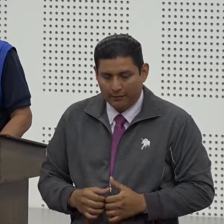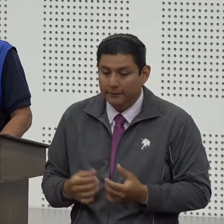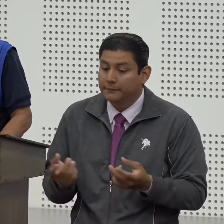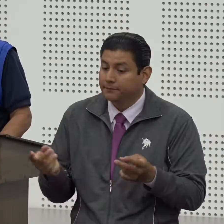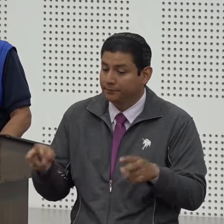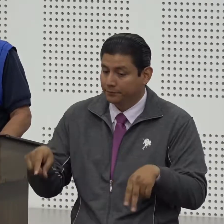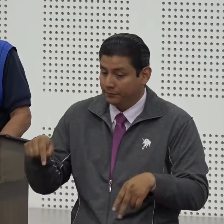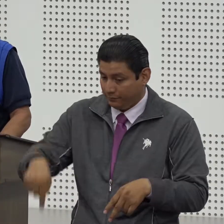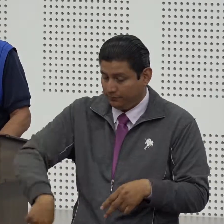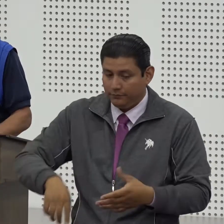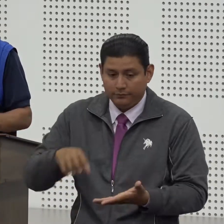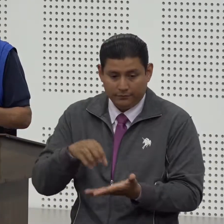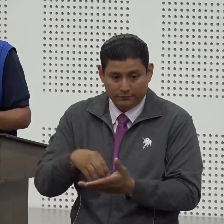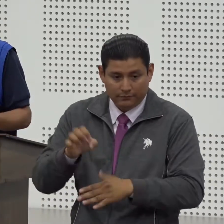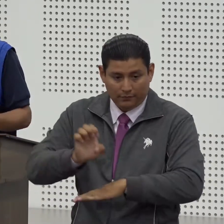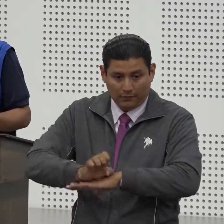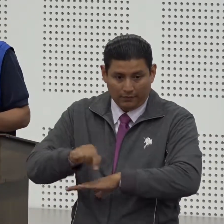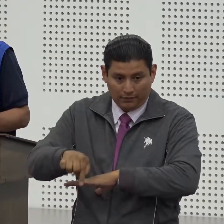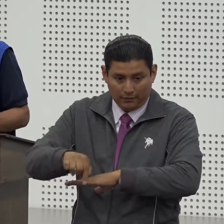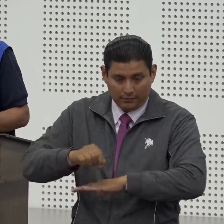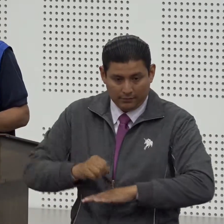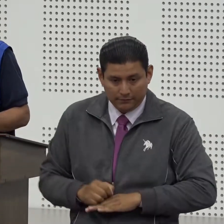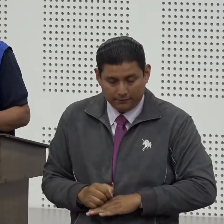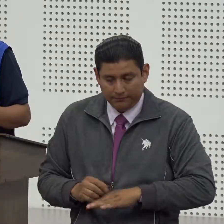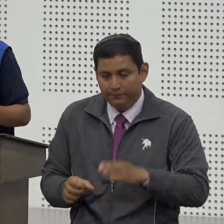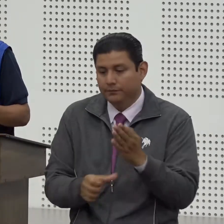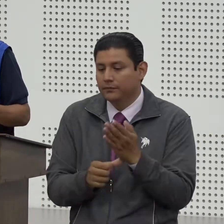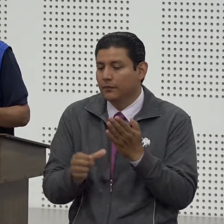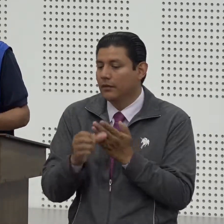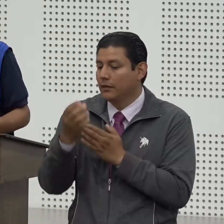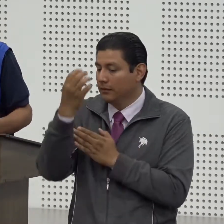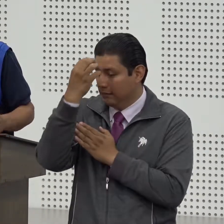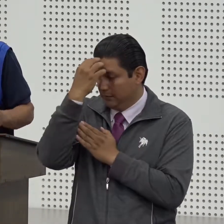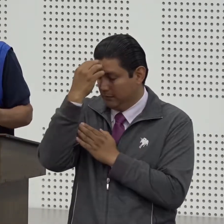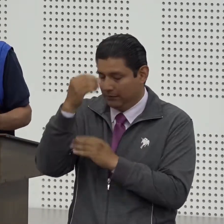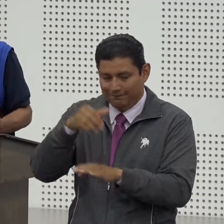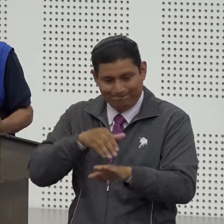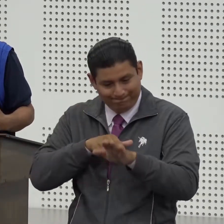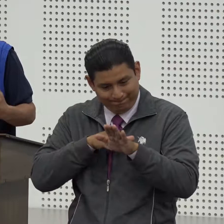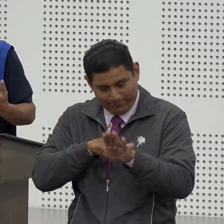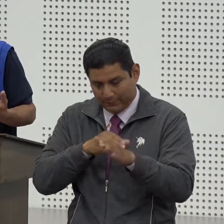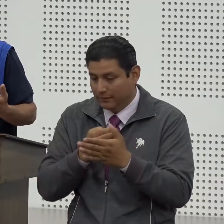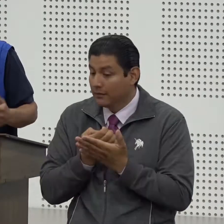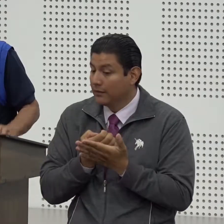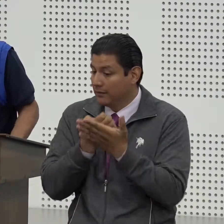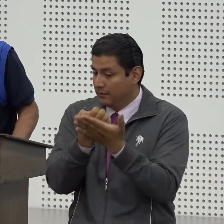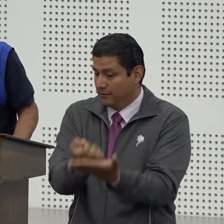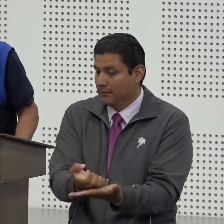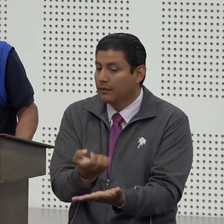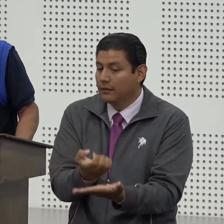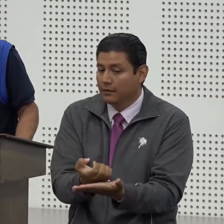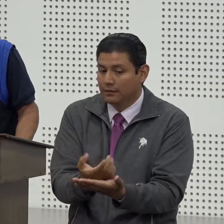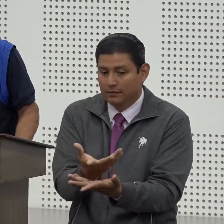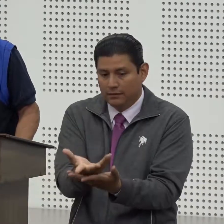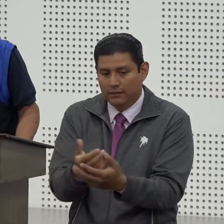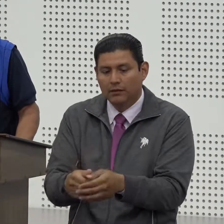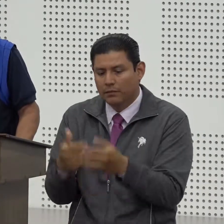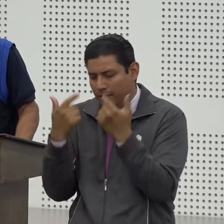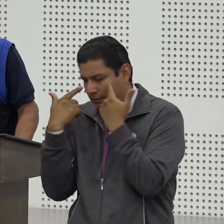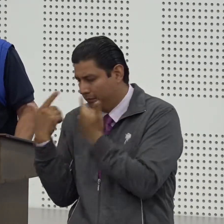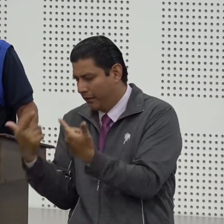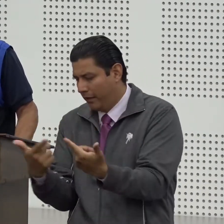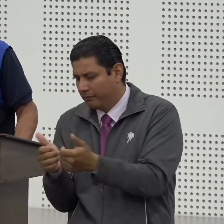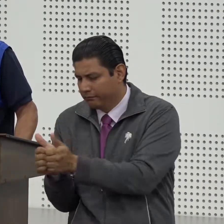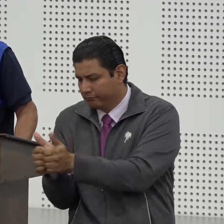que el ministerio de educación está dando un soporte económico y también un acompañamiento en estos procesos